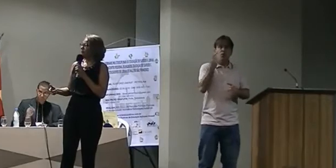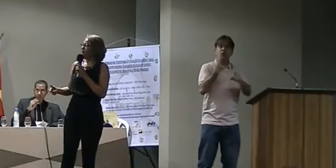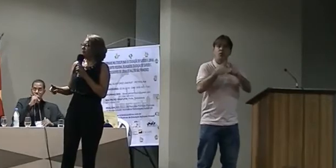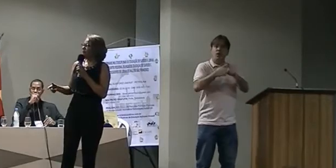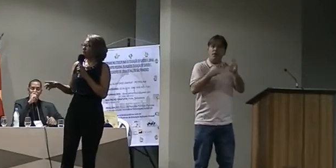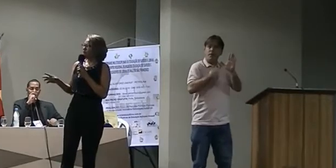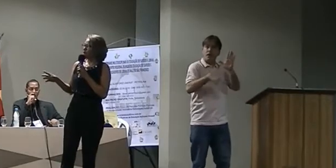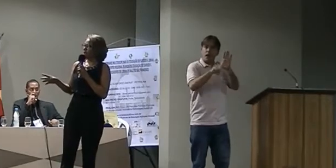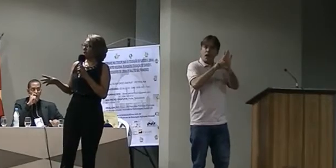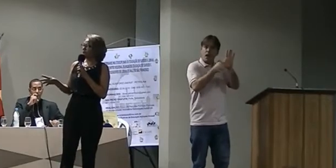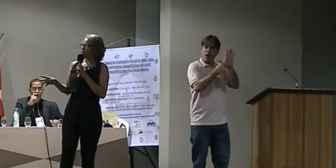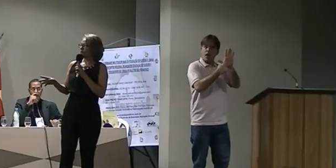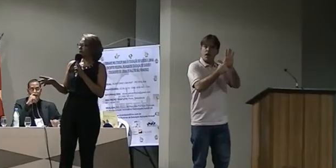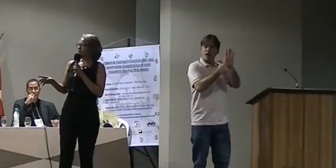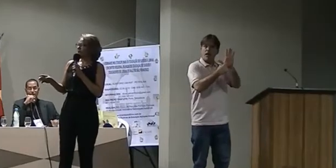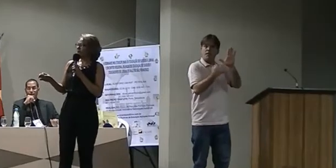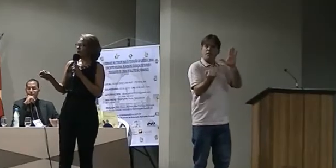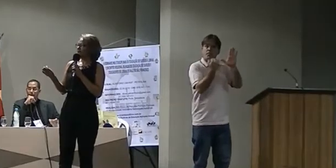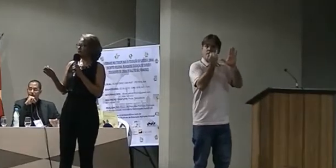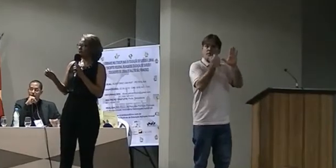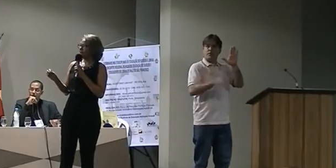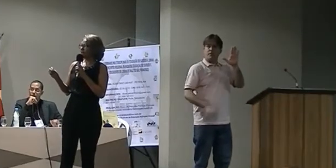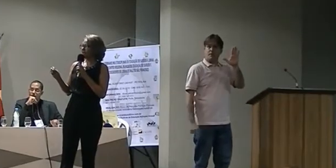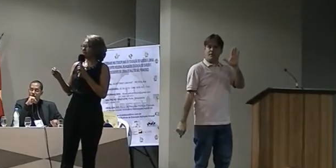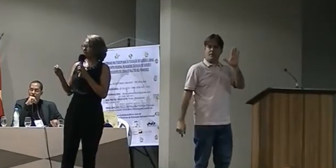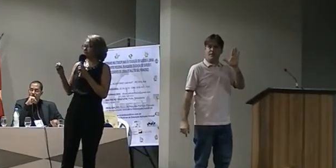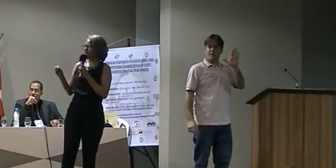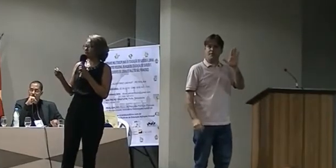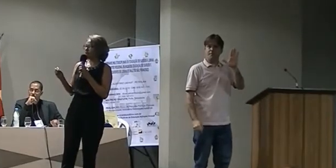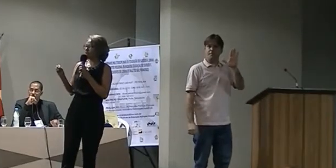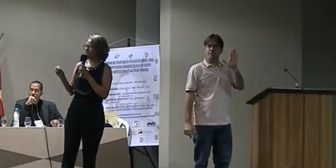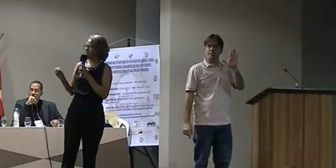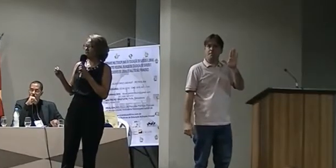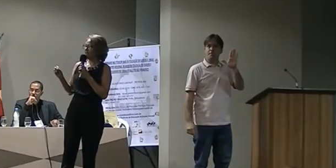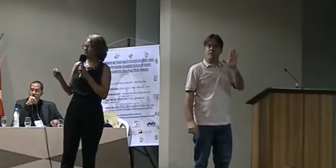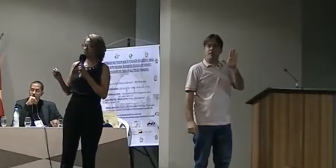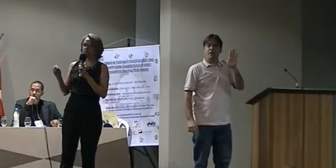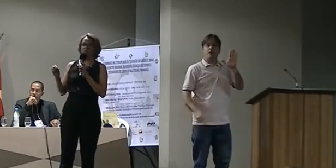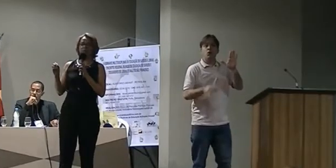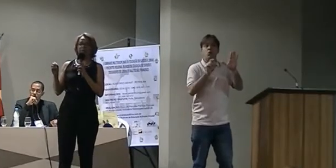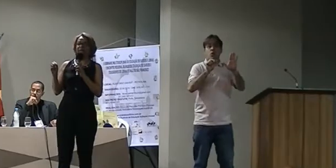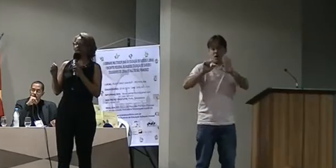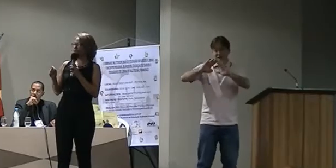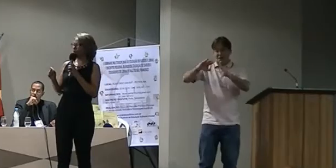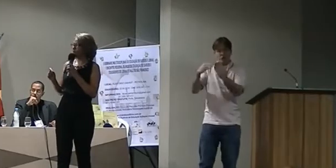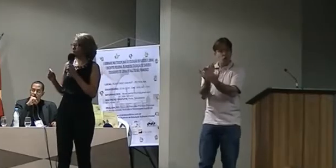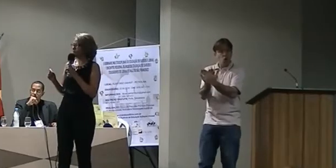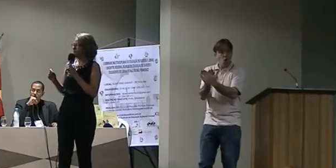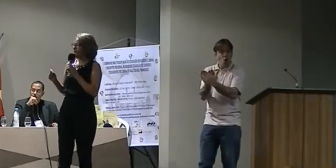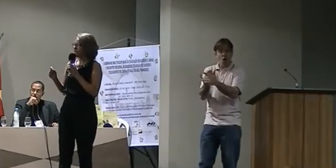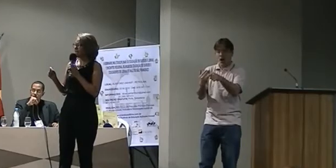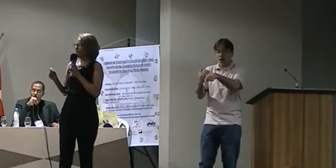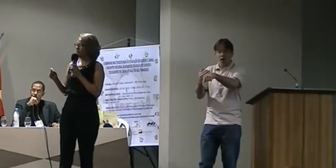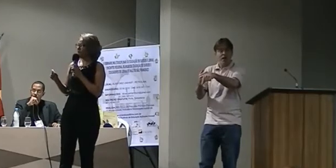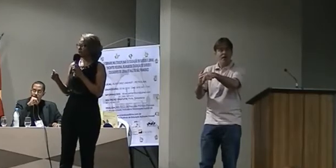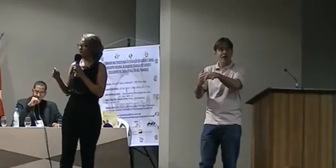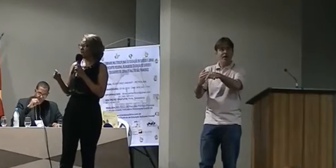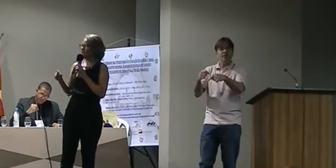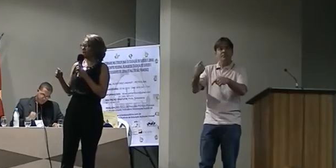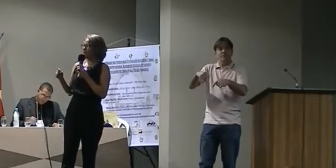Nesse documento, se afirma a necessidade de a escola ensinar Libras como primeira língua, sendo esta a língua que